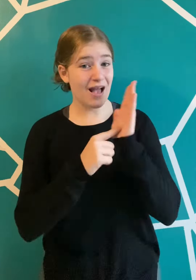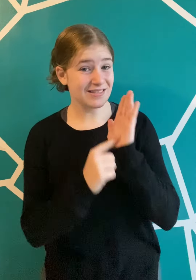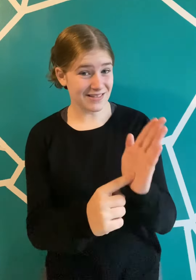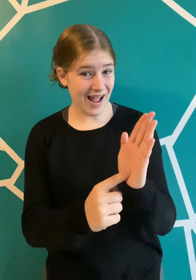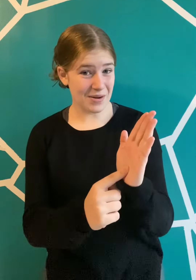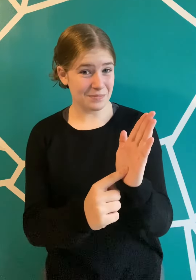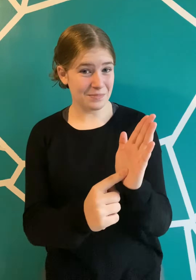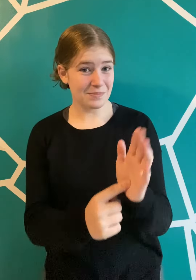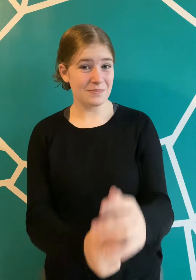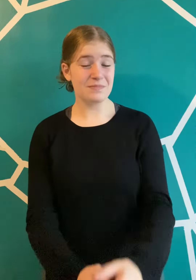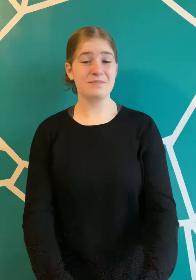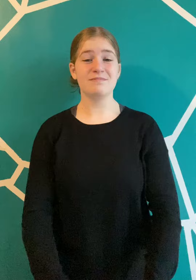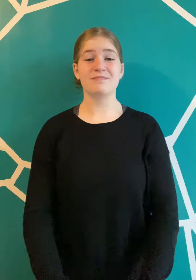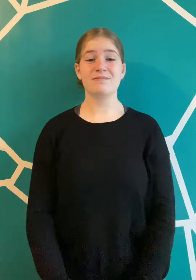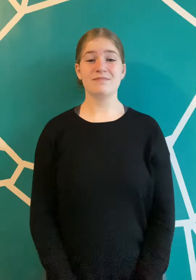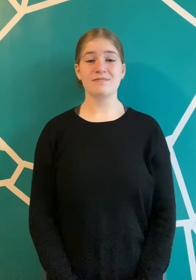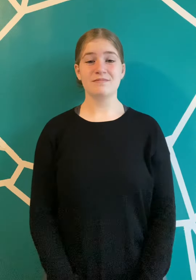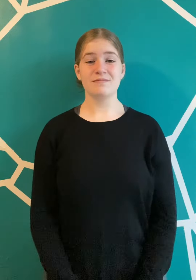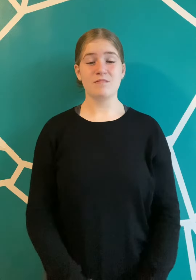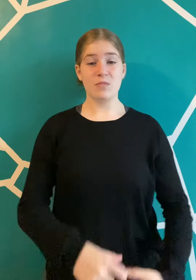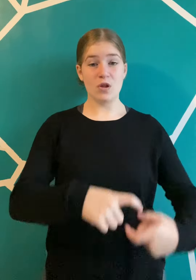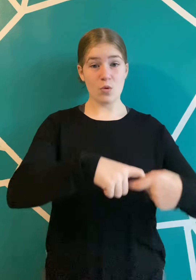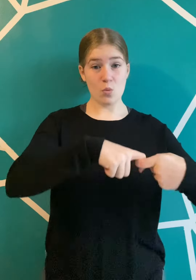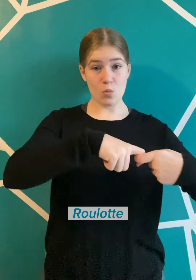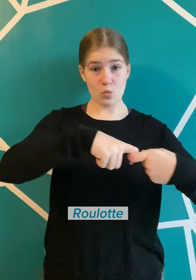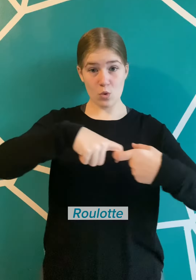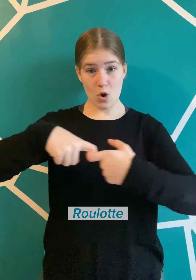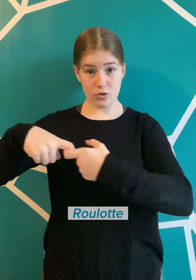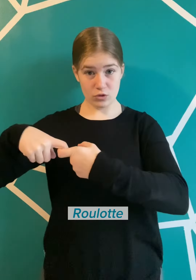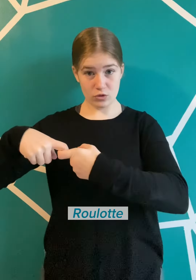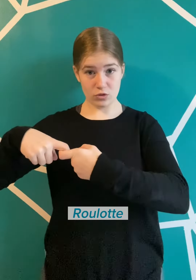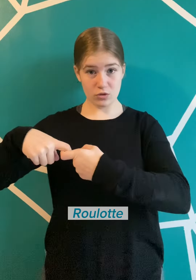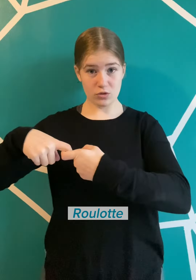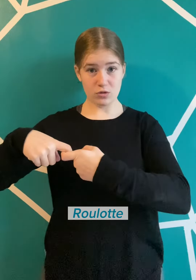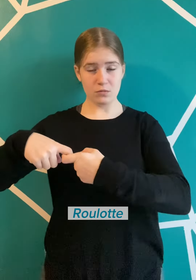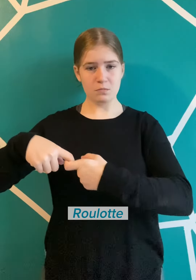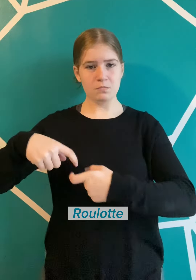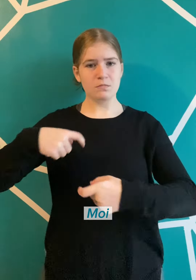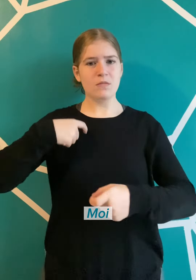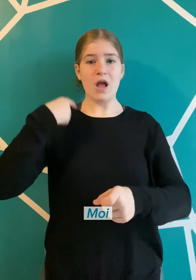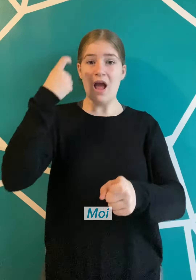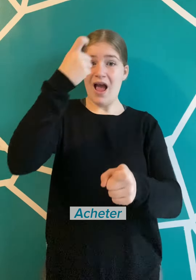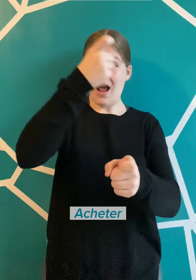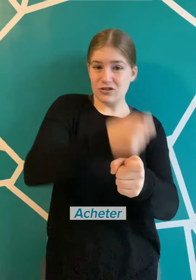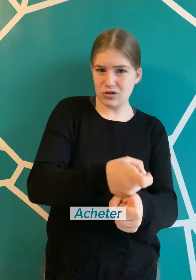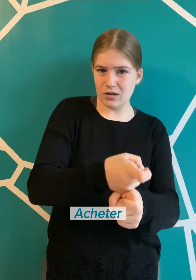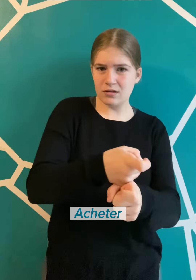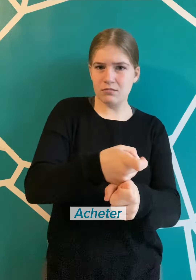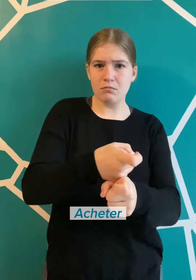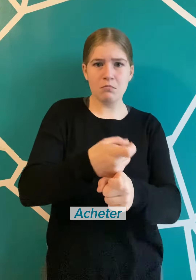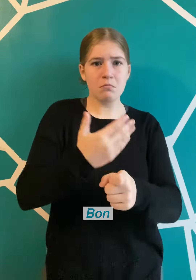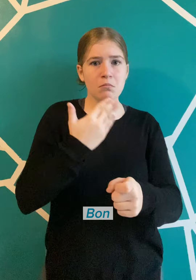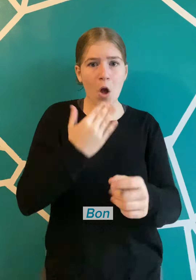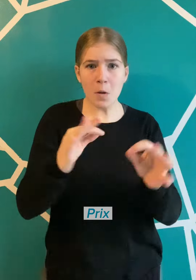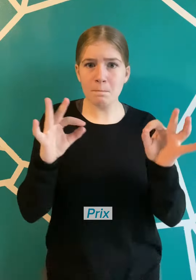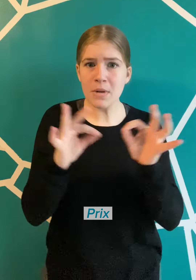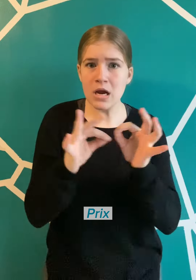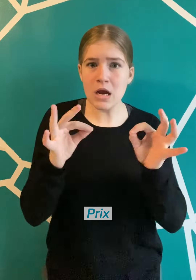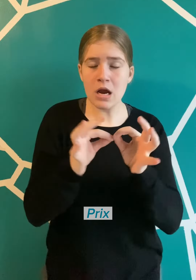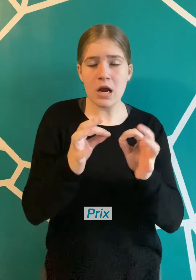Exemple J'ai acheté une roulotte à un bon prix. J'ai enfin